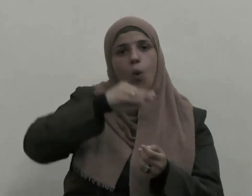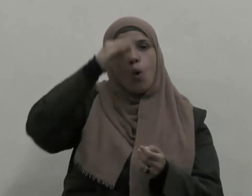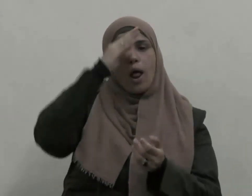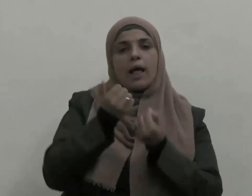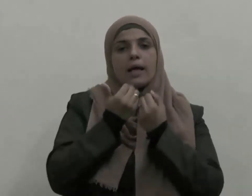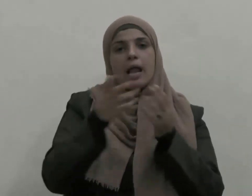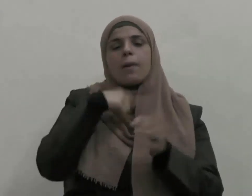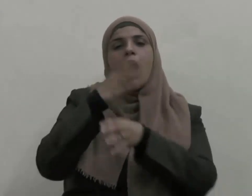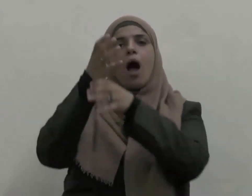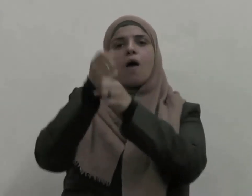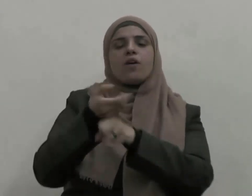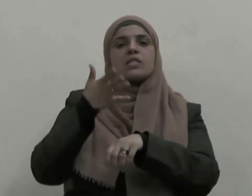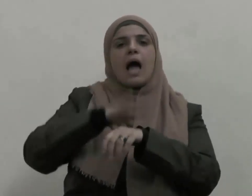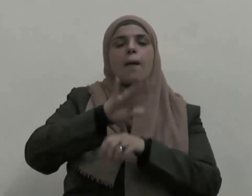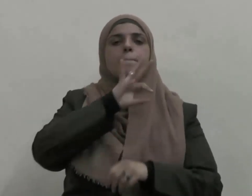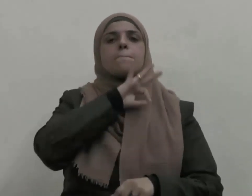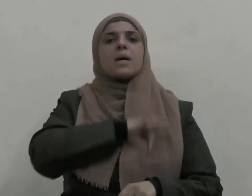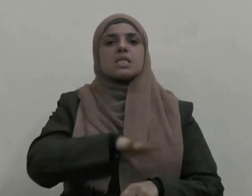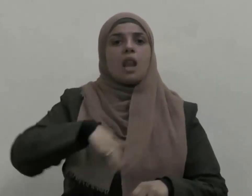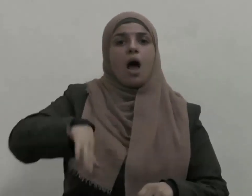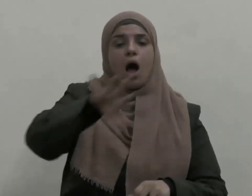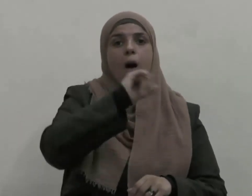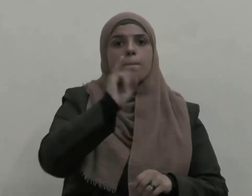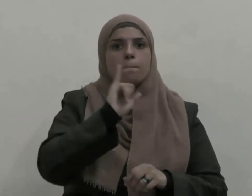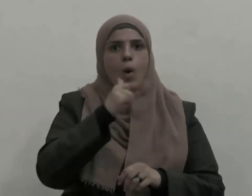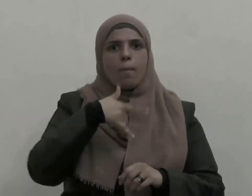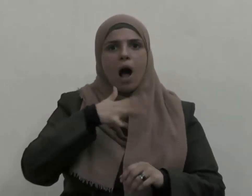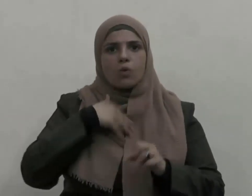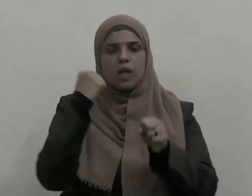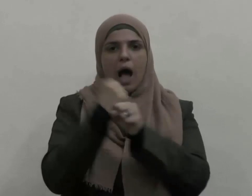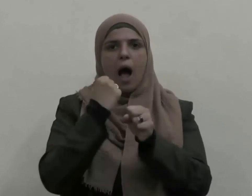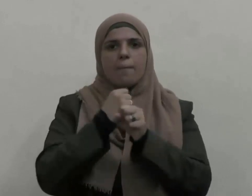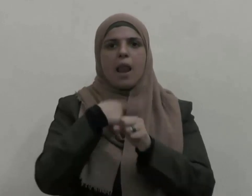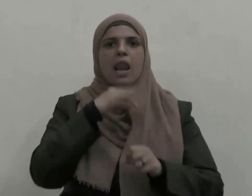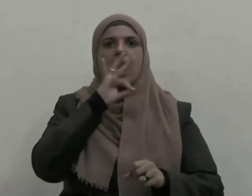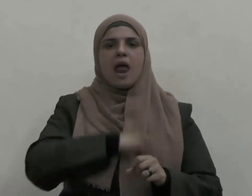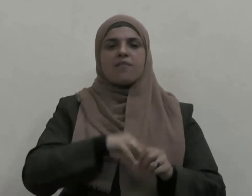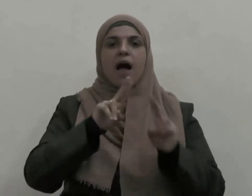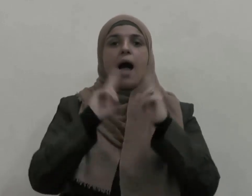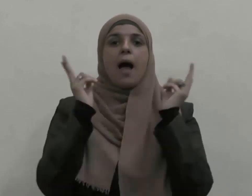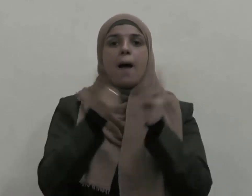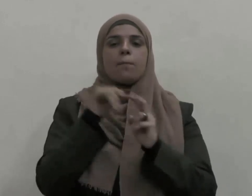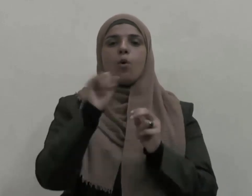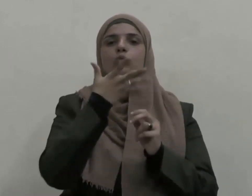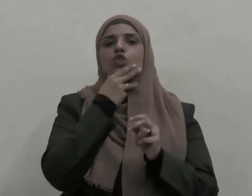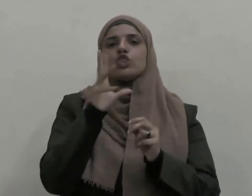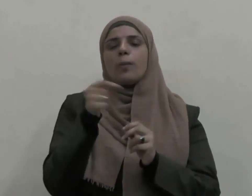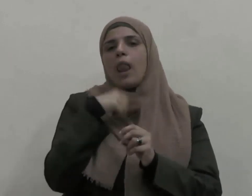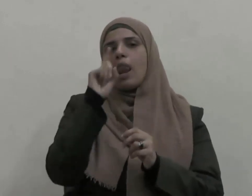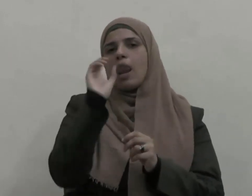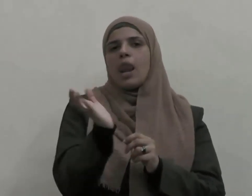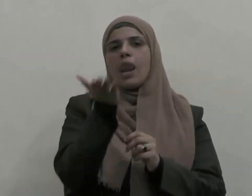وتحقيق النفع العام هو منهج الأنبياء والمرسلين جميعا